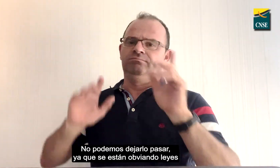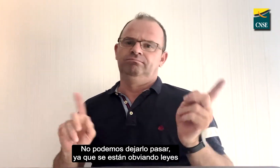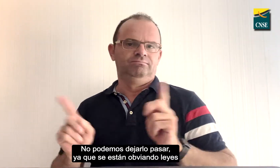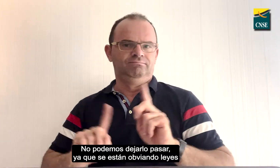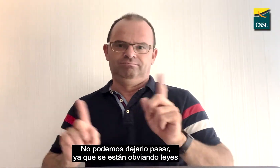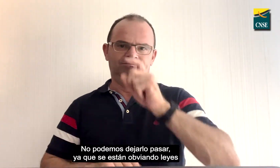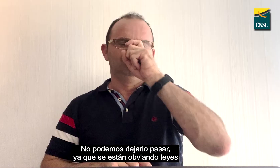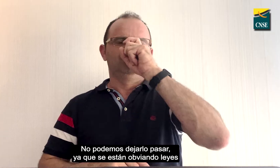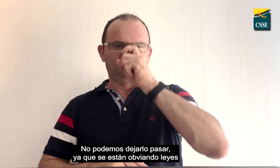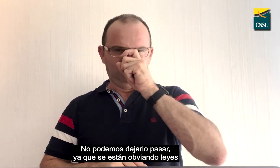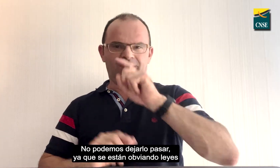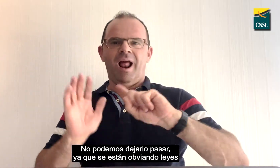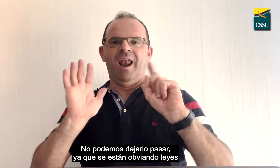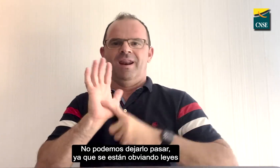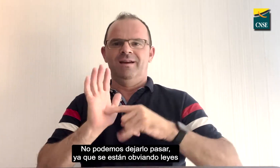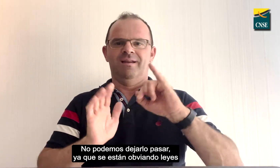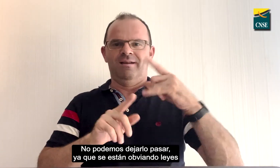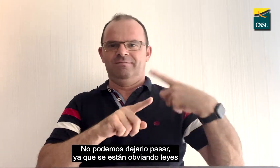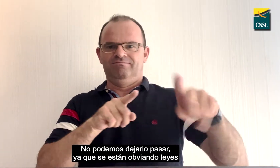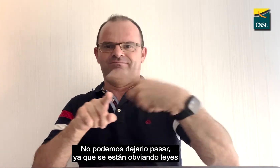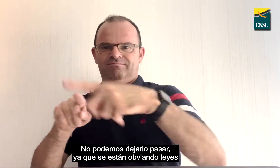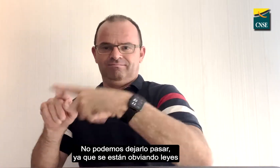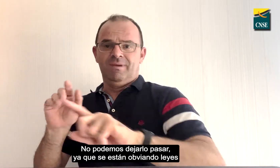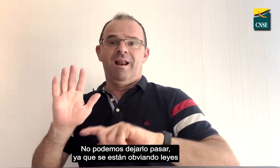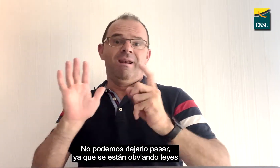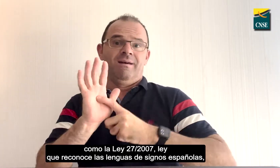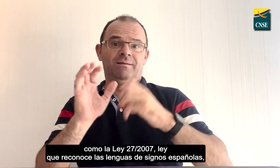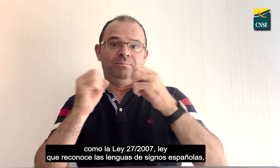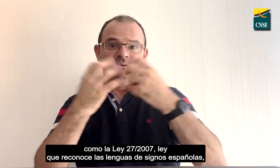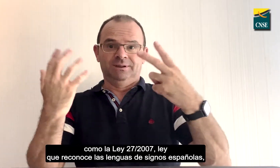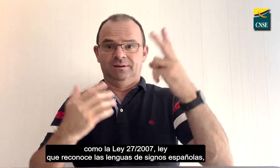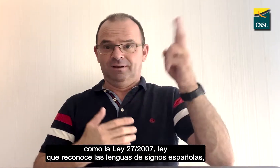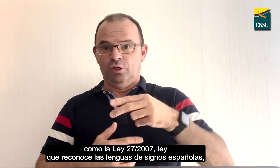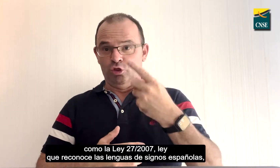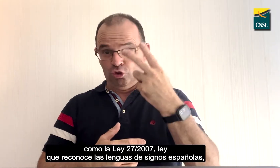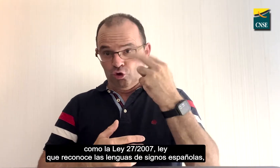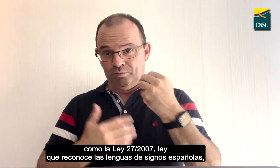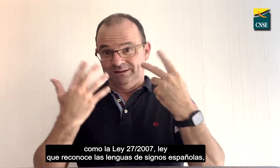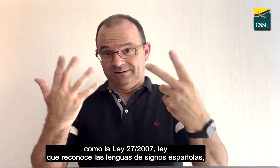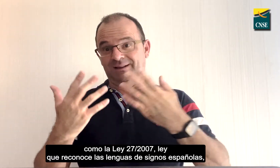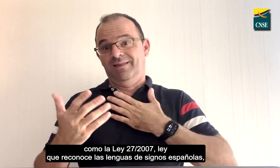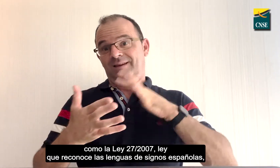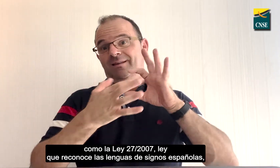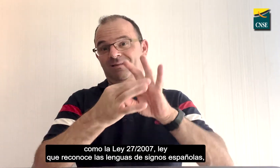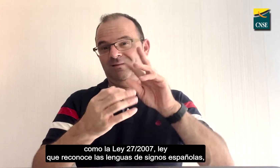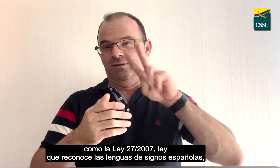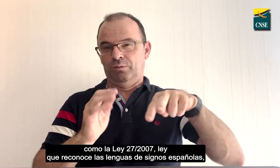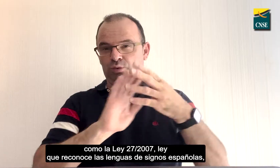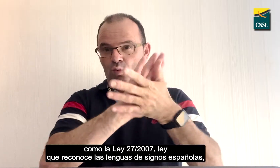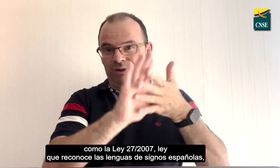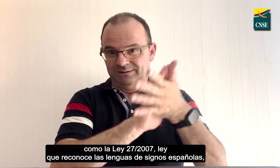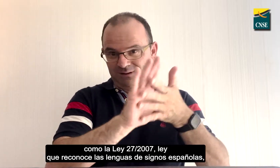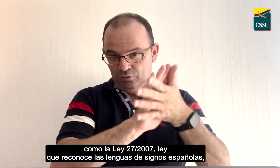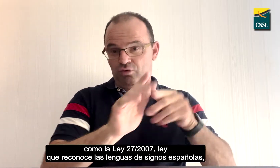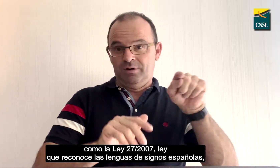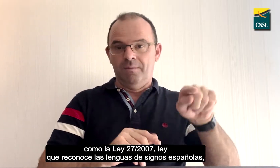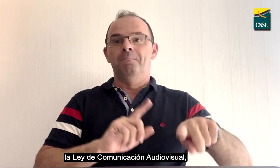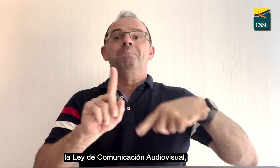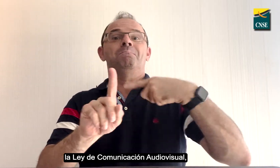Se están obviando leyes como la Ley 27-2007, ley que reconoce las lenguas de signos españolas, la Ley de Comunicación